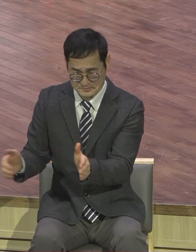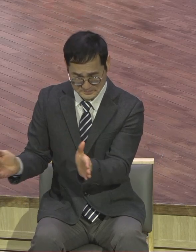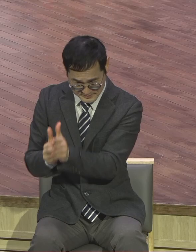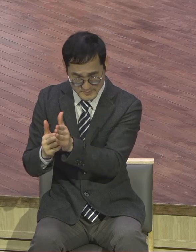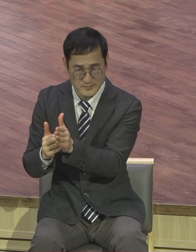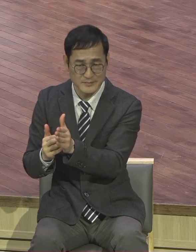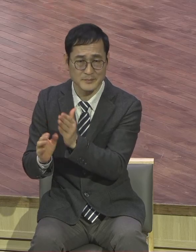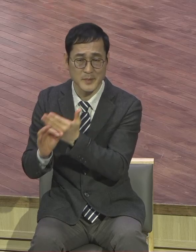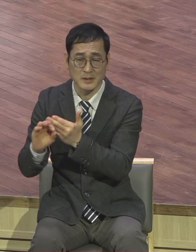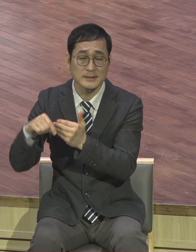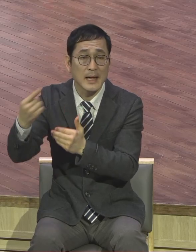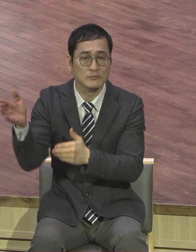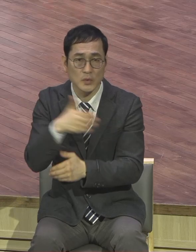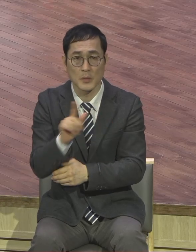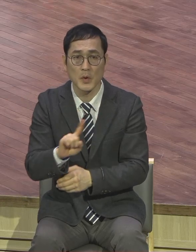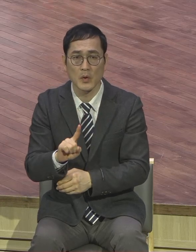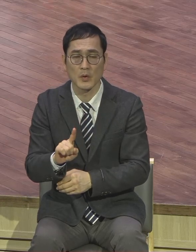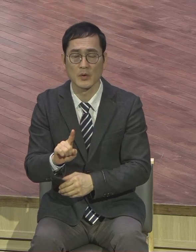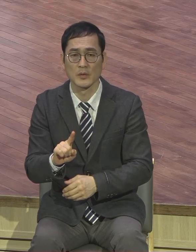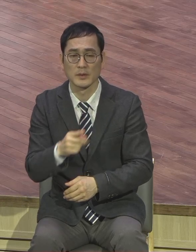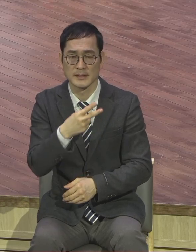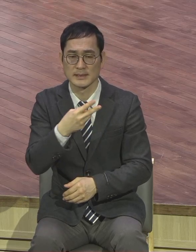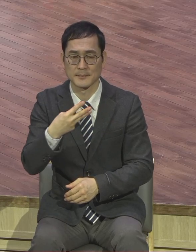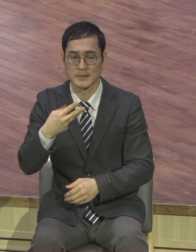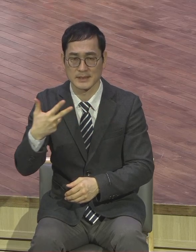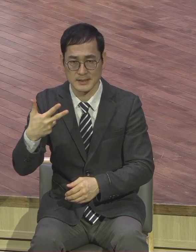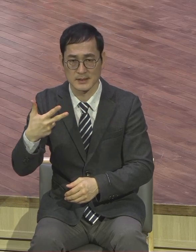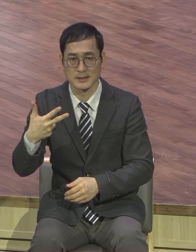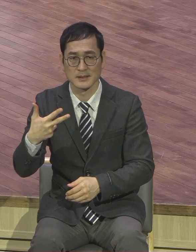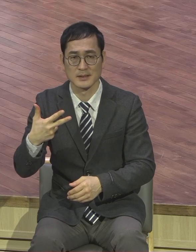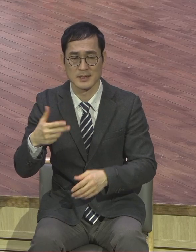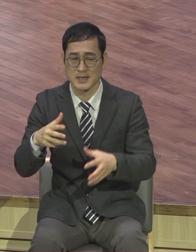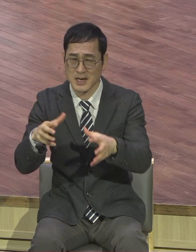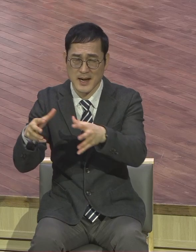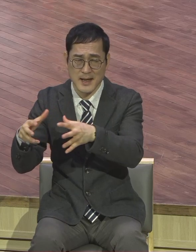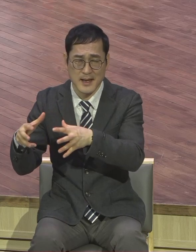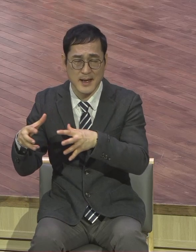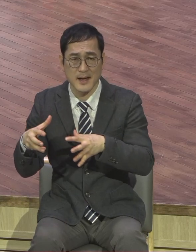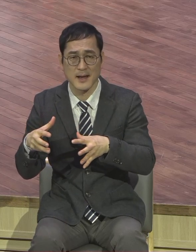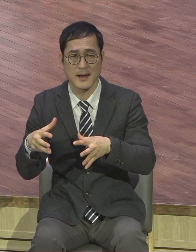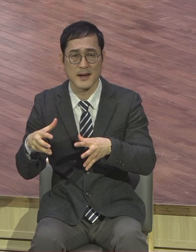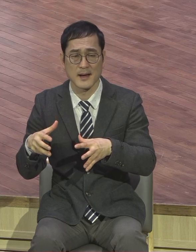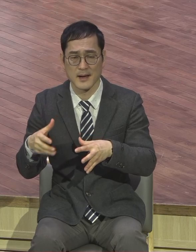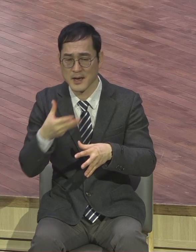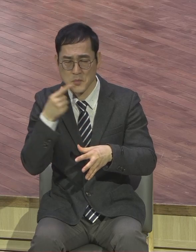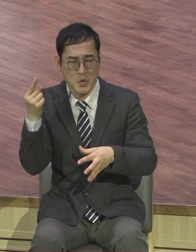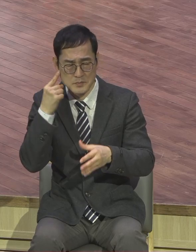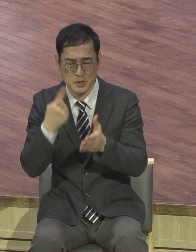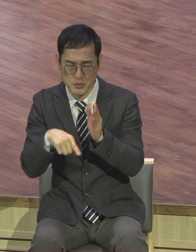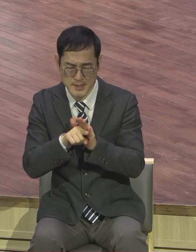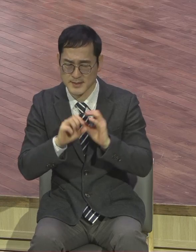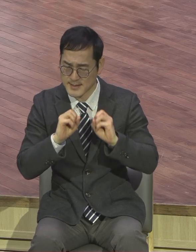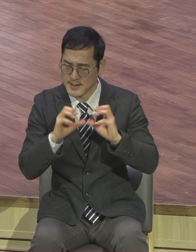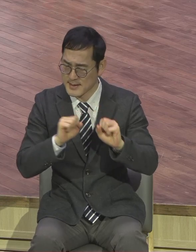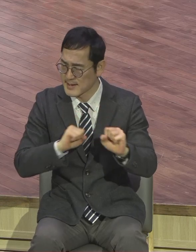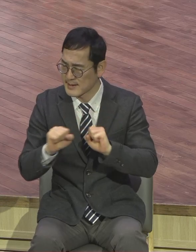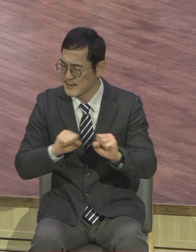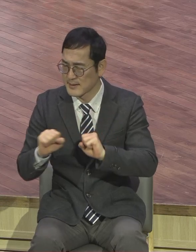끊임없이 그렇게 인도, 파키스탄 막 끊임없이 신학교 열었다고 오늘도 막 갔다